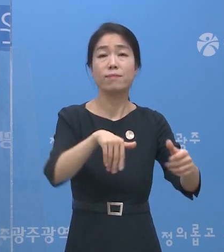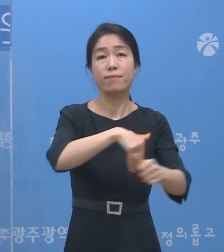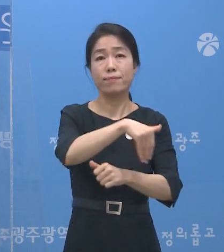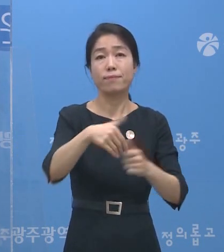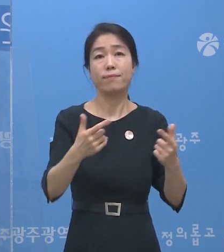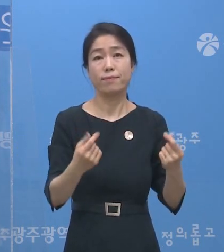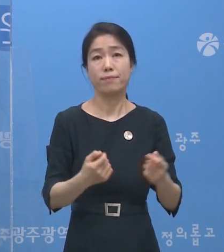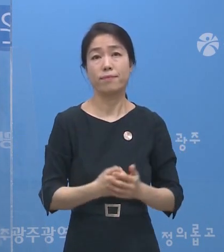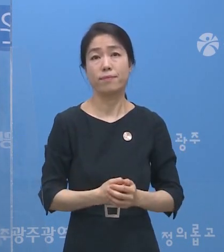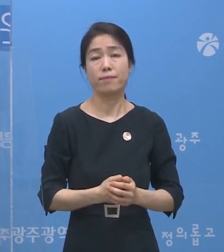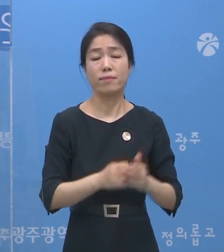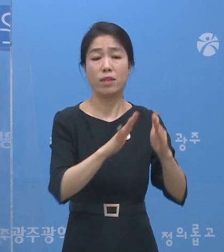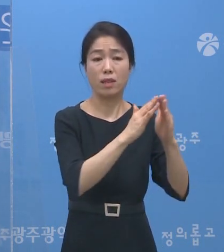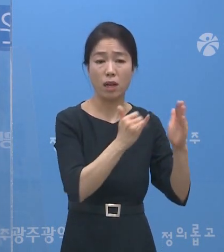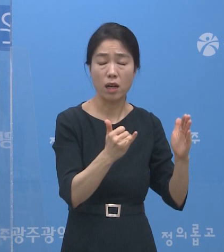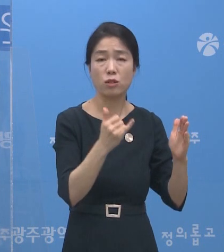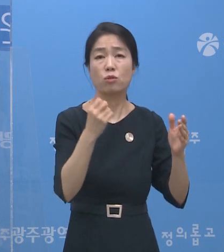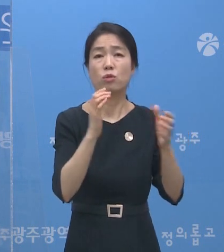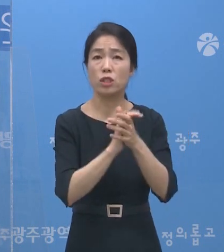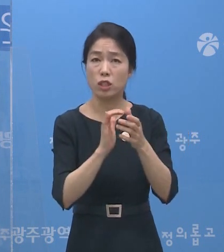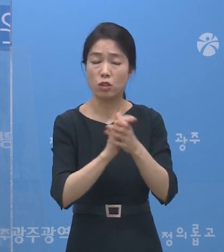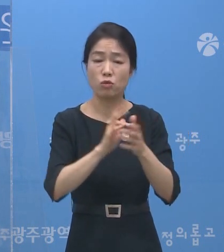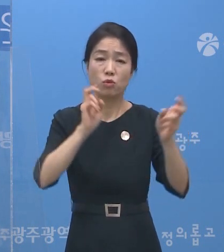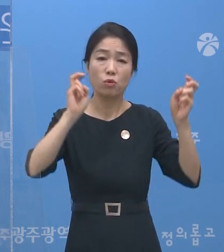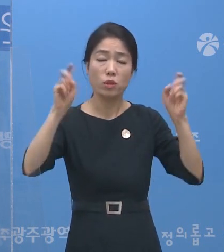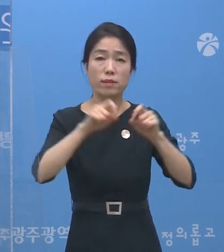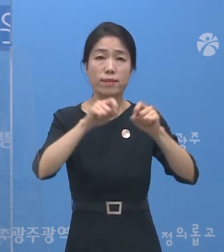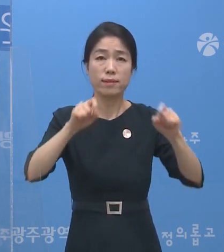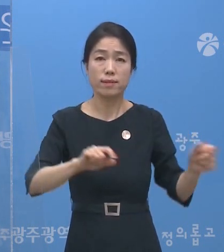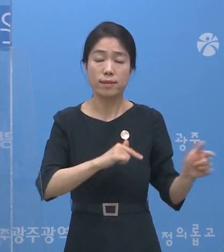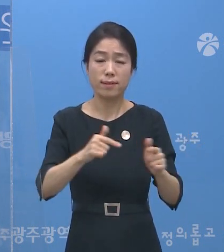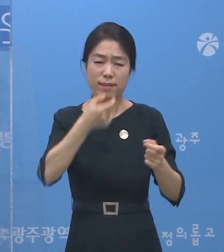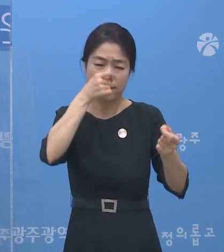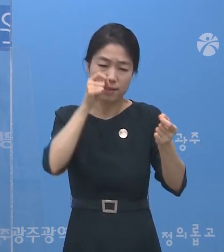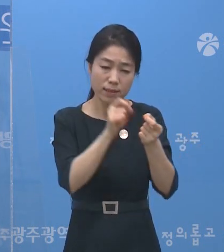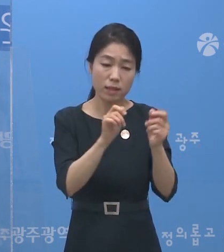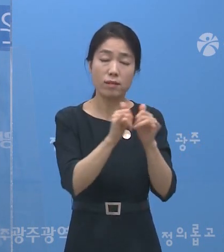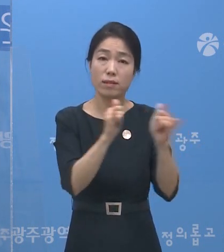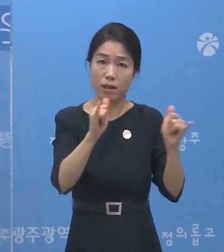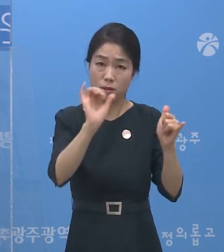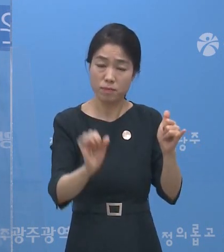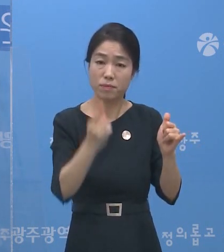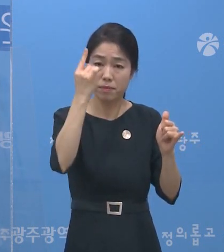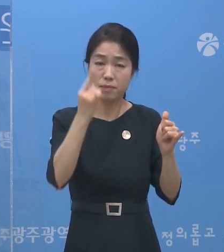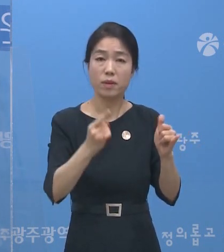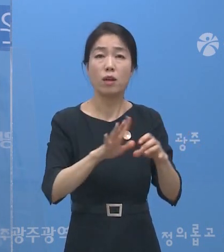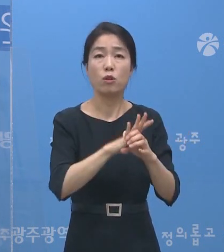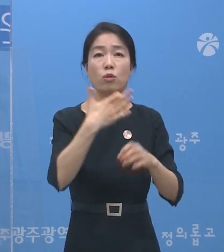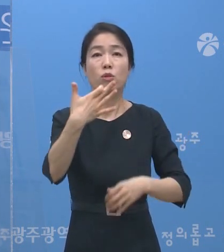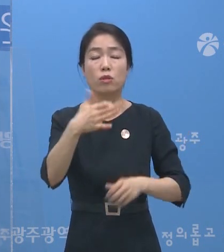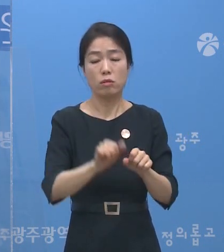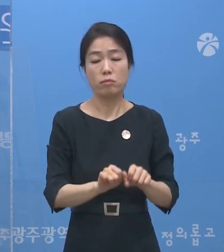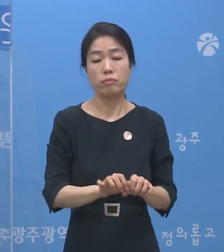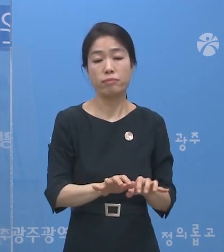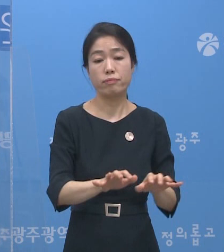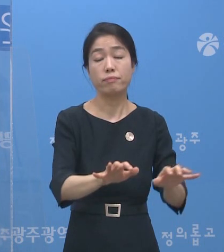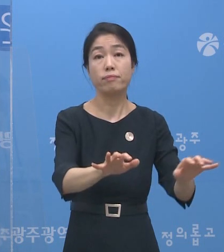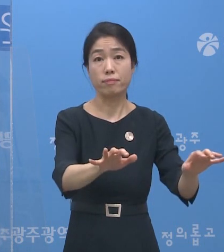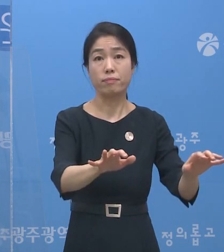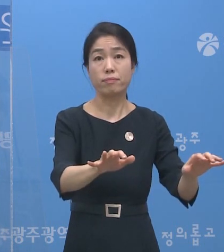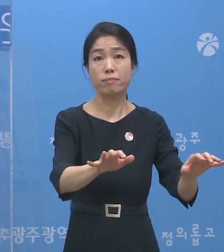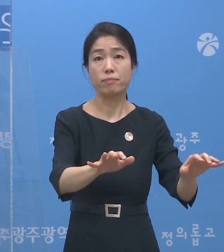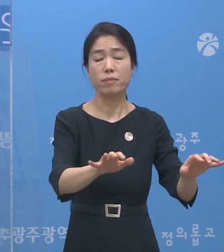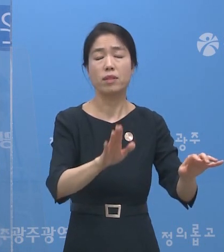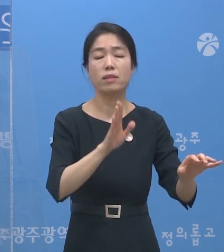가족과 지인, 직장, 동료 등 아주 가까운 사람들을 통해 코로나19가 확산되고 있는